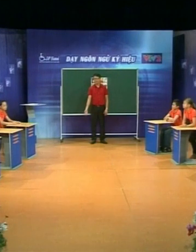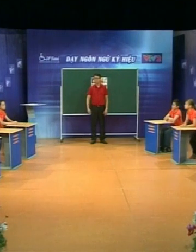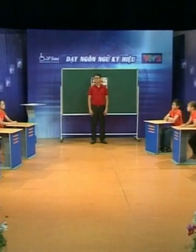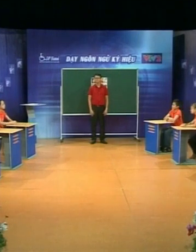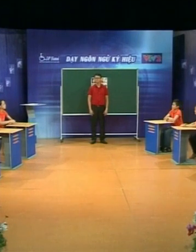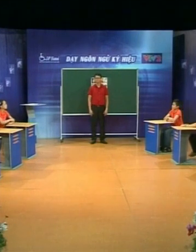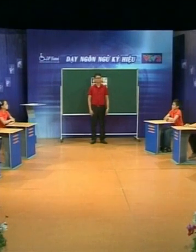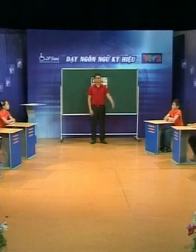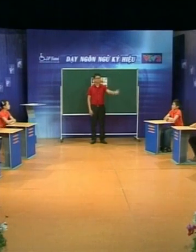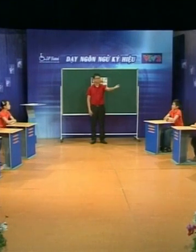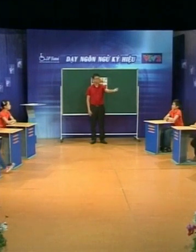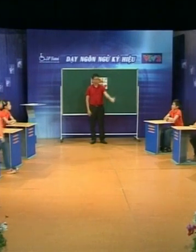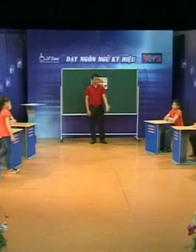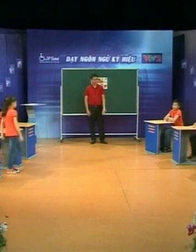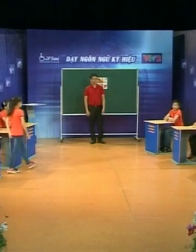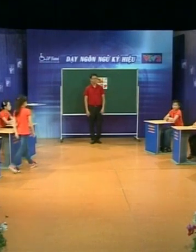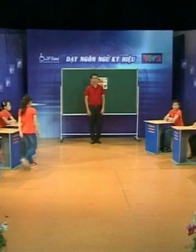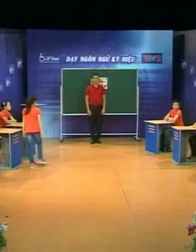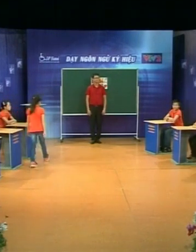Các em cùng thực hành mẫu câu giao tiếp với hai bạn khác nữa nhé